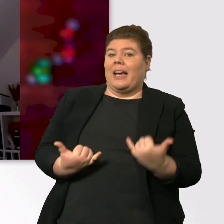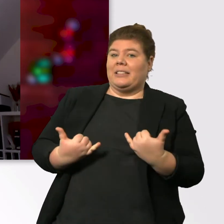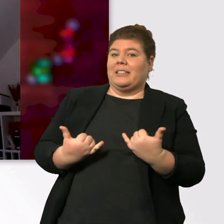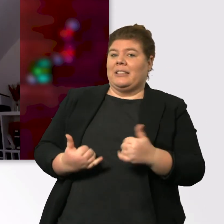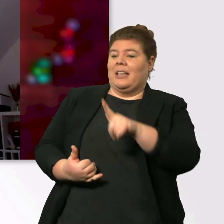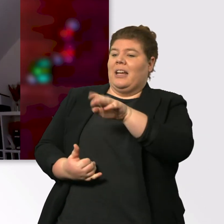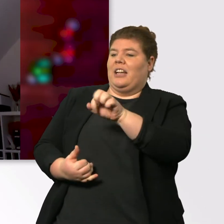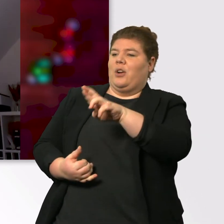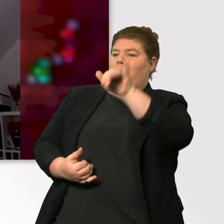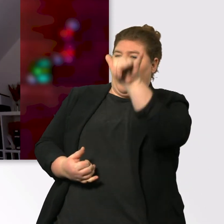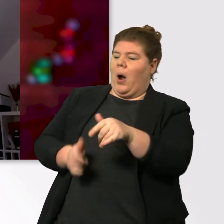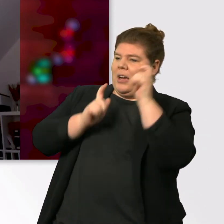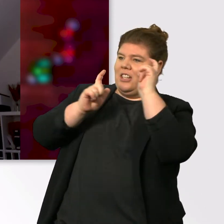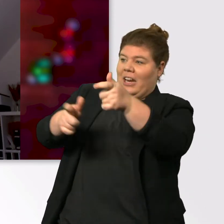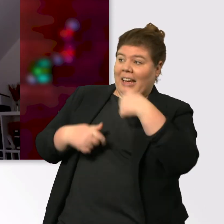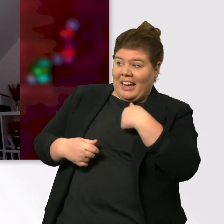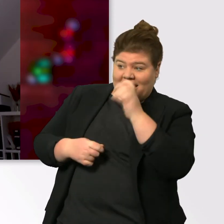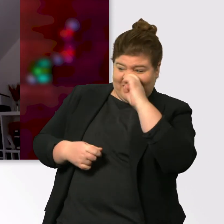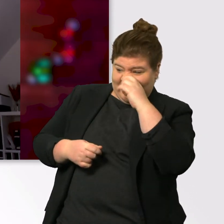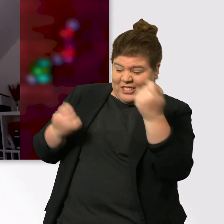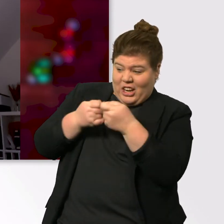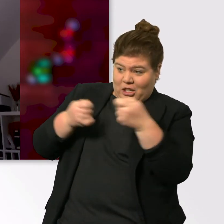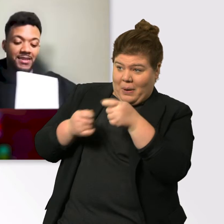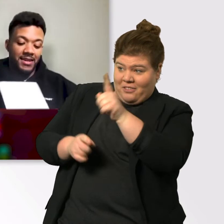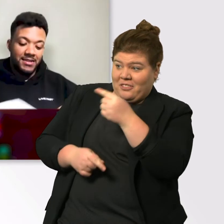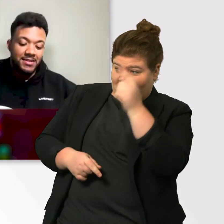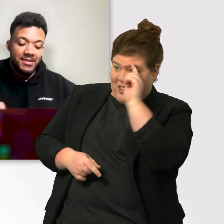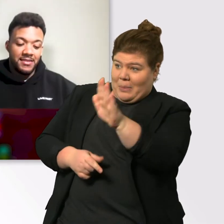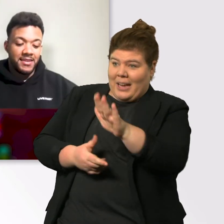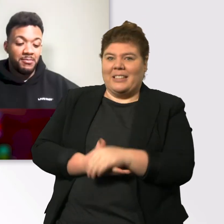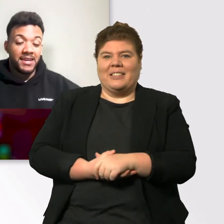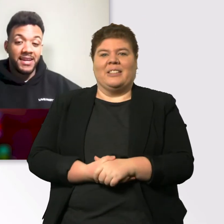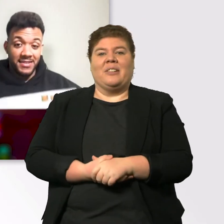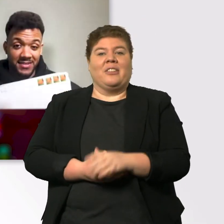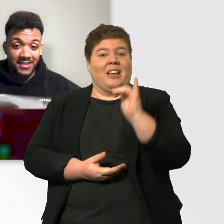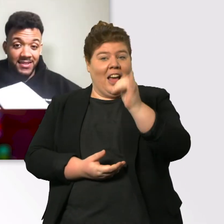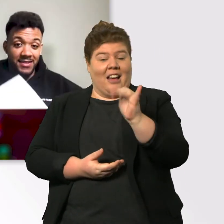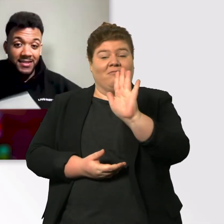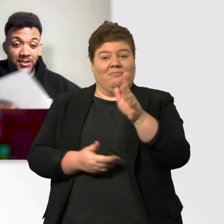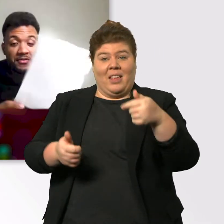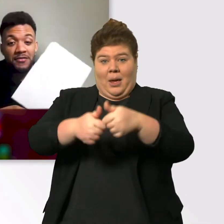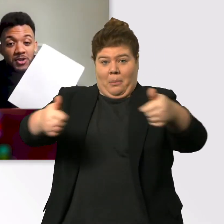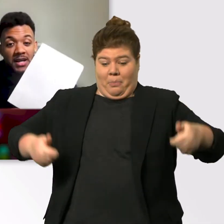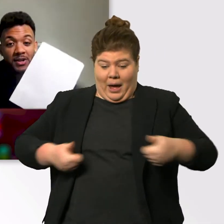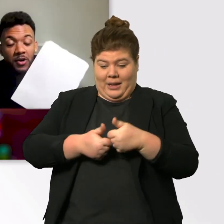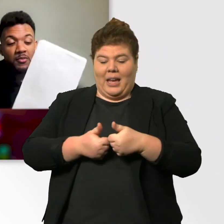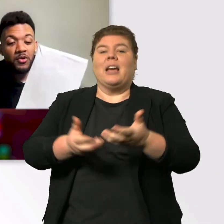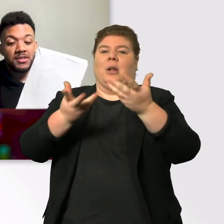Leeroy was und ich bin total gespannt, was er dazu sagt. Ja, Cindy, dein Paket hier ist auf jeden Fall schon angekommen und